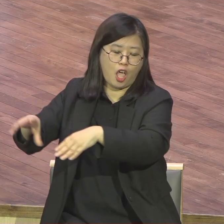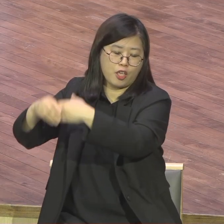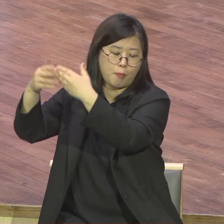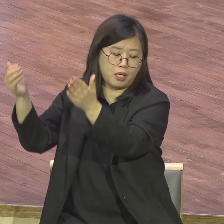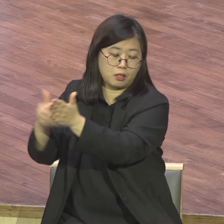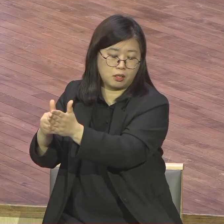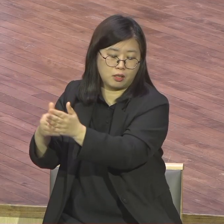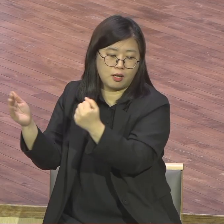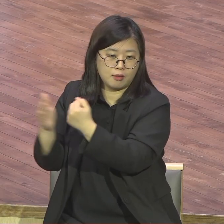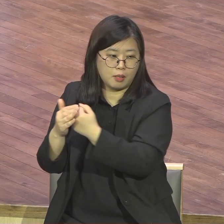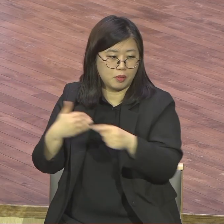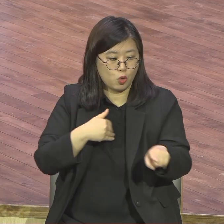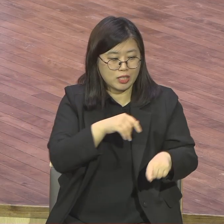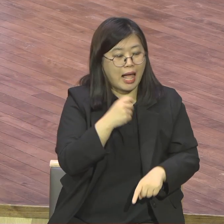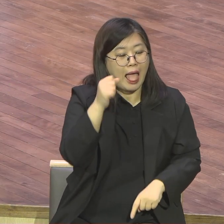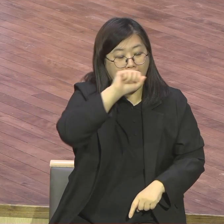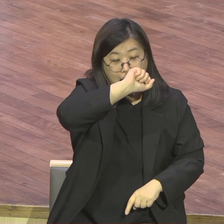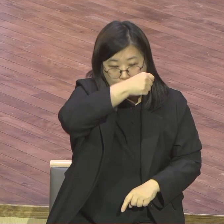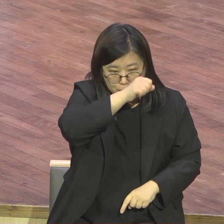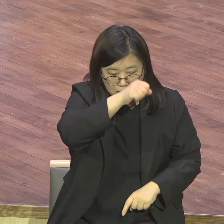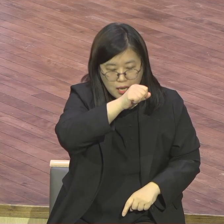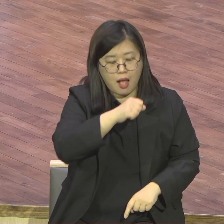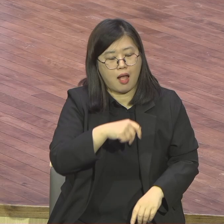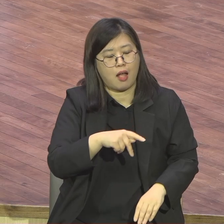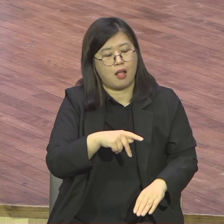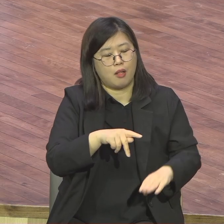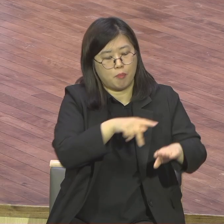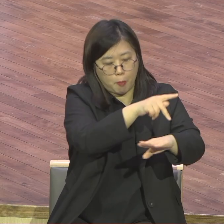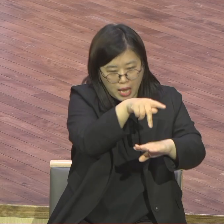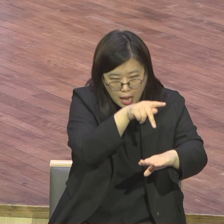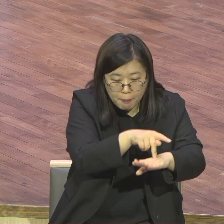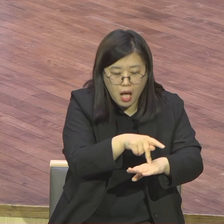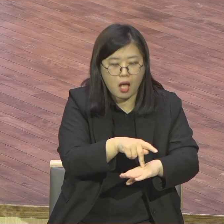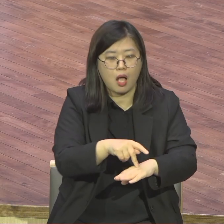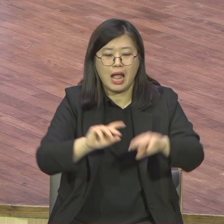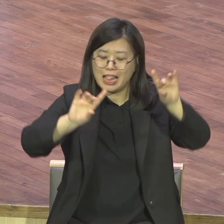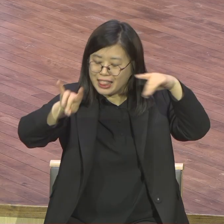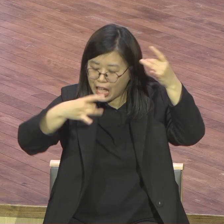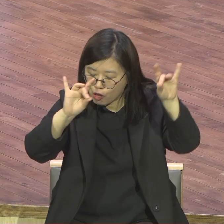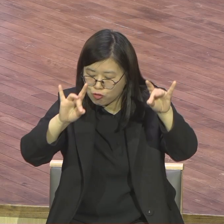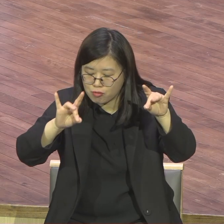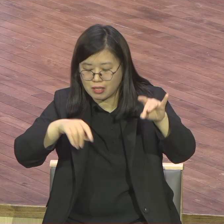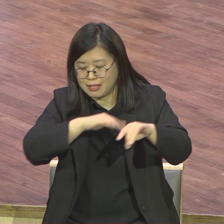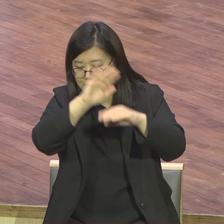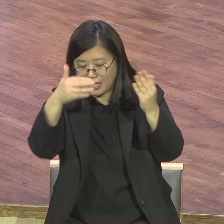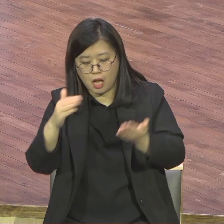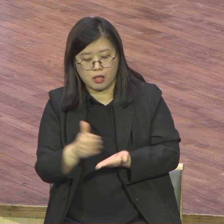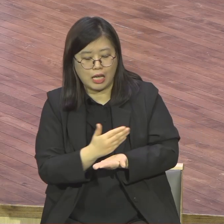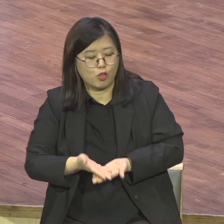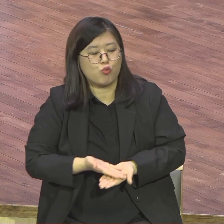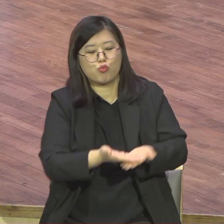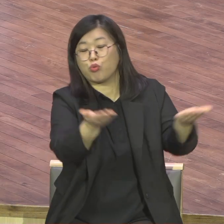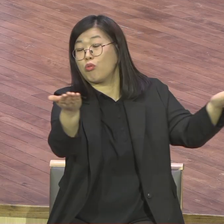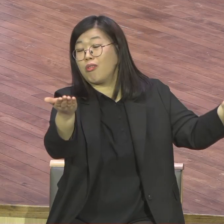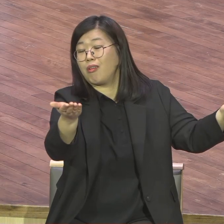공짜로 받아가지고 이 NGO LH 온 거요 공짜로 10억을 받아